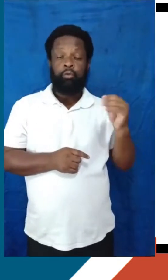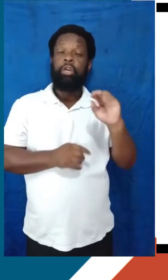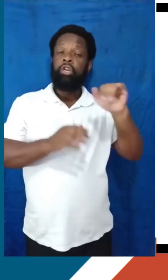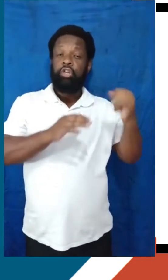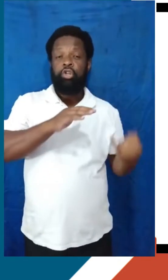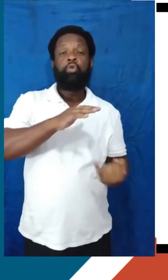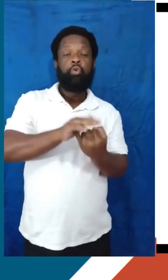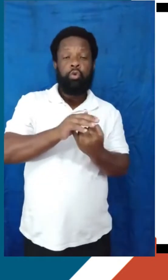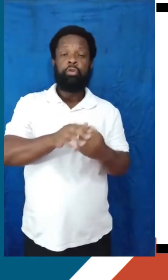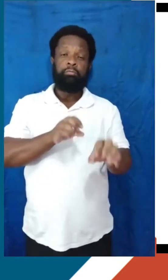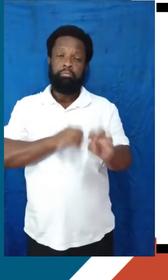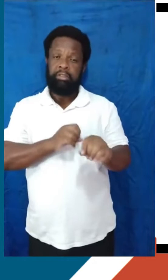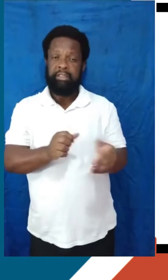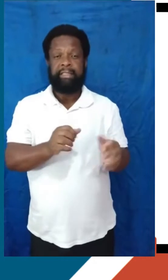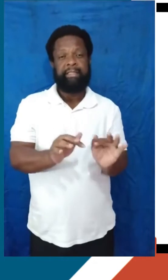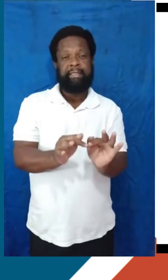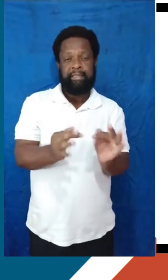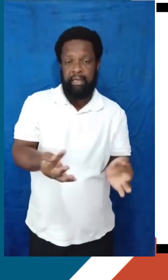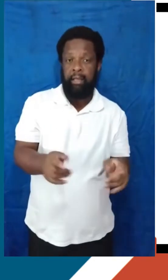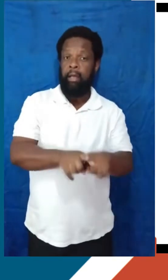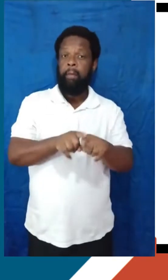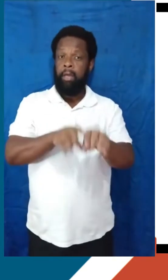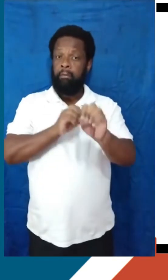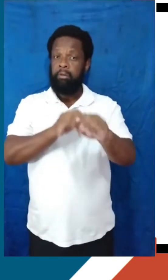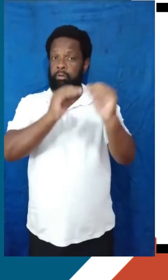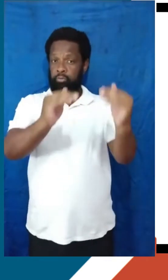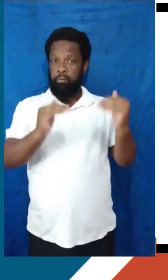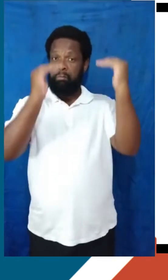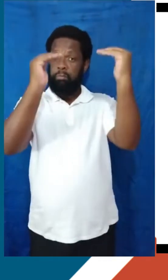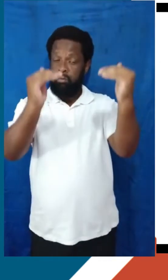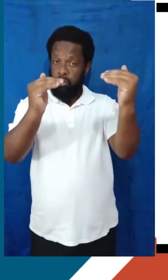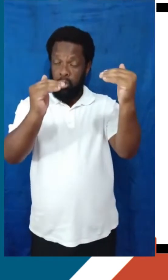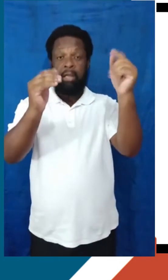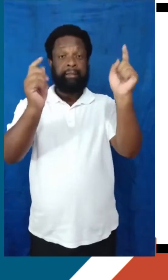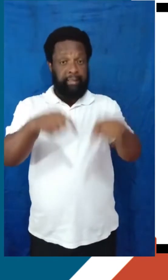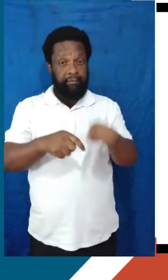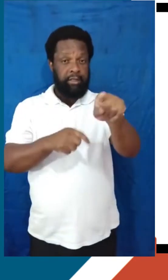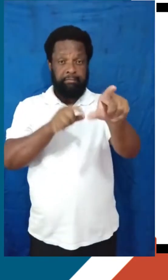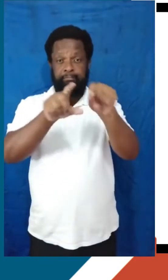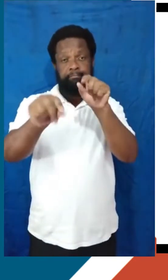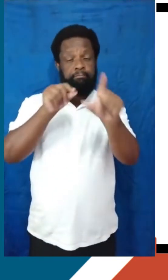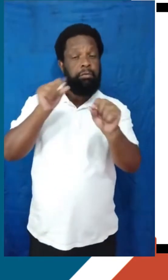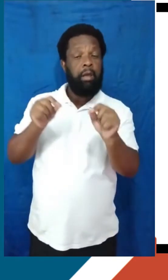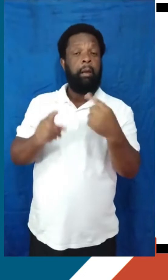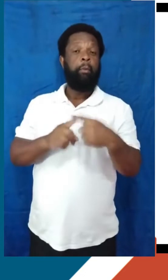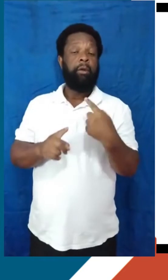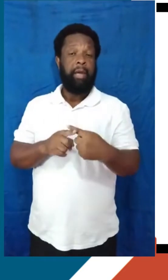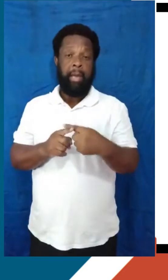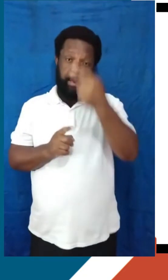básica quanto educação superior e também são uma opção muito importante, porque muitas pessoas